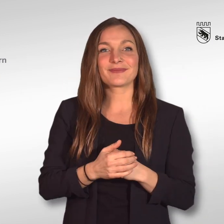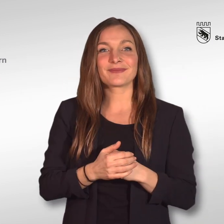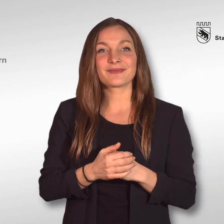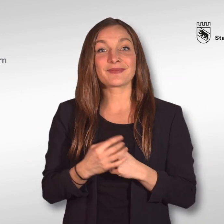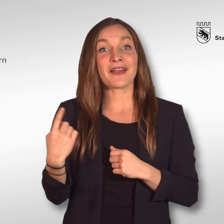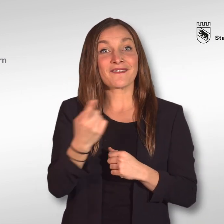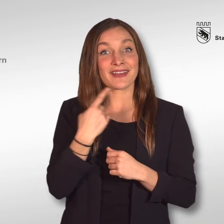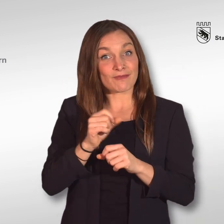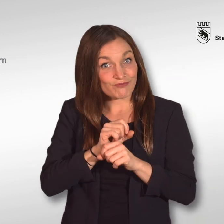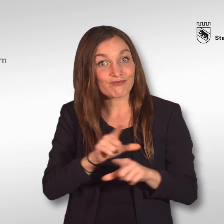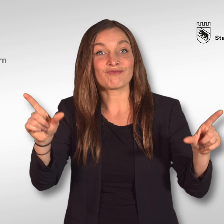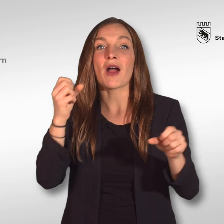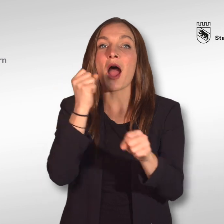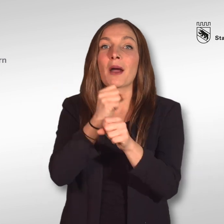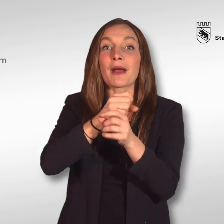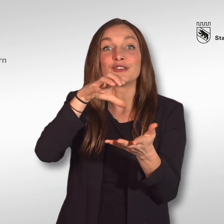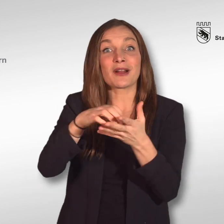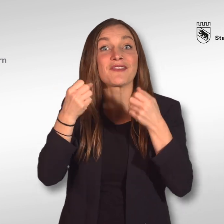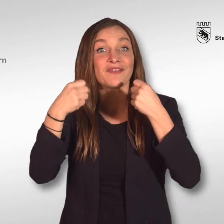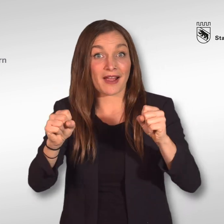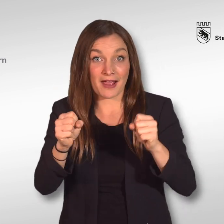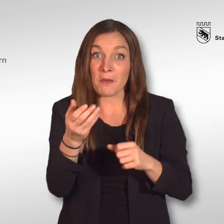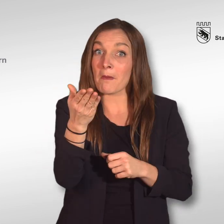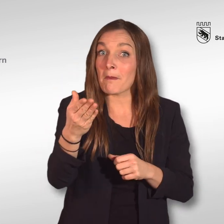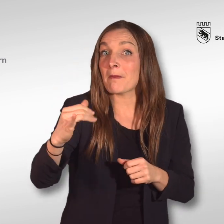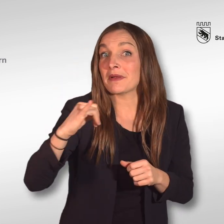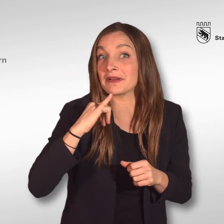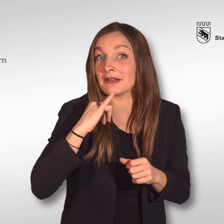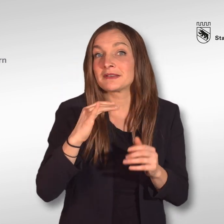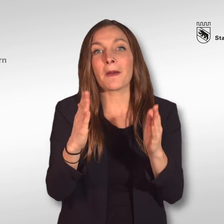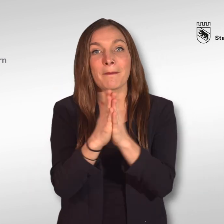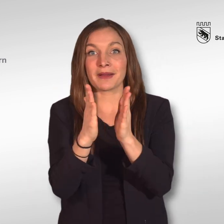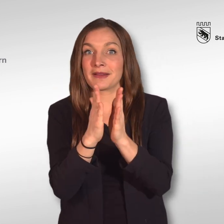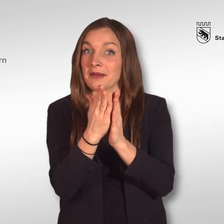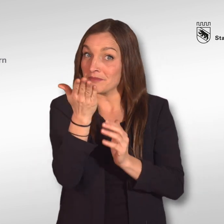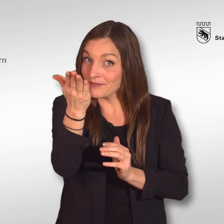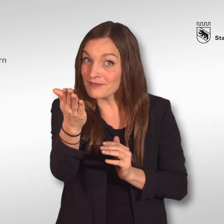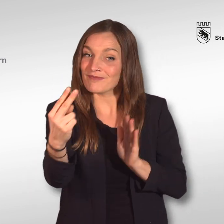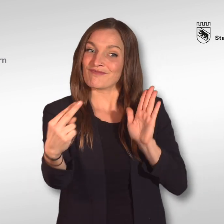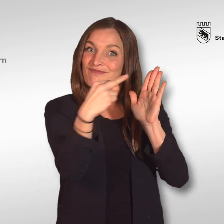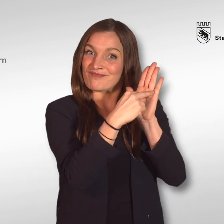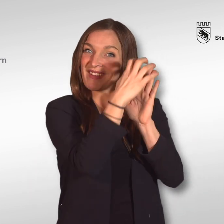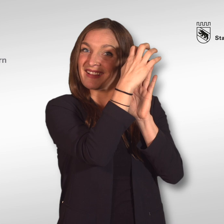Die Kontaktpersonen, die auf den Stelleninseraten aufgeführt sind, beantworten gerne ihre Fragen.